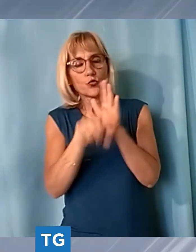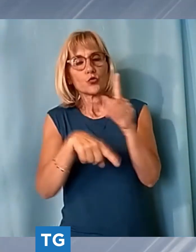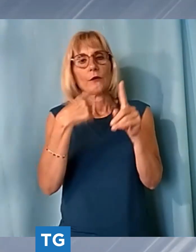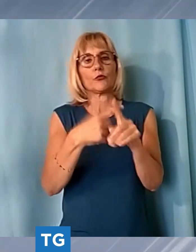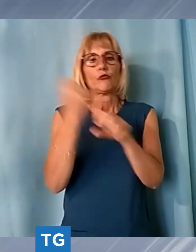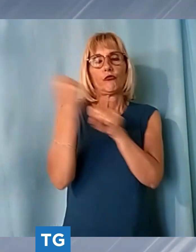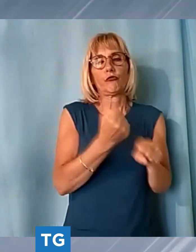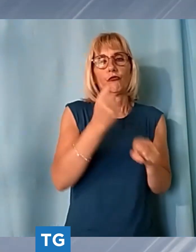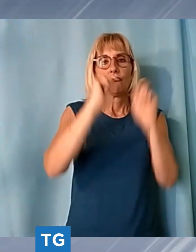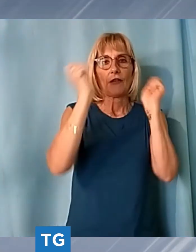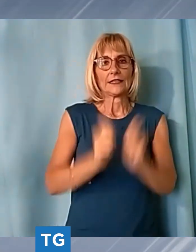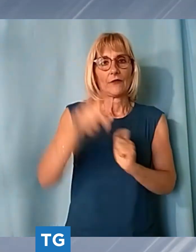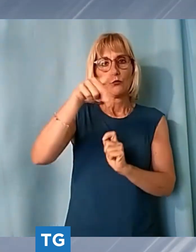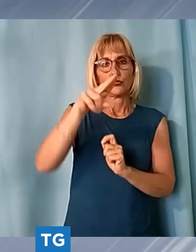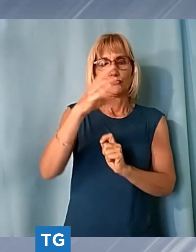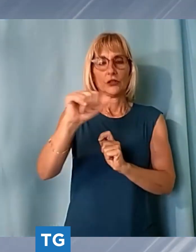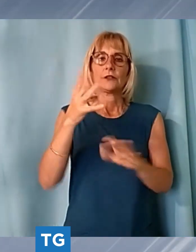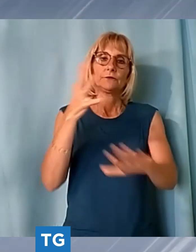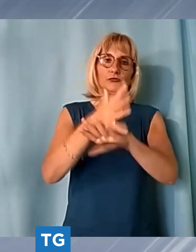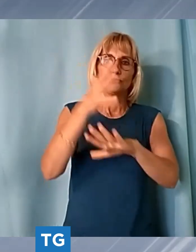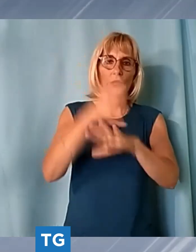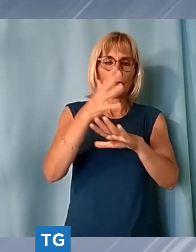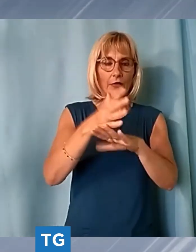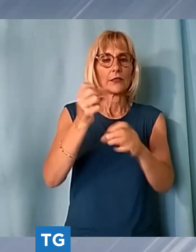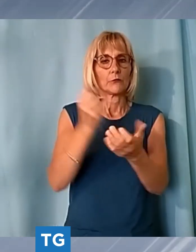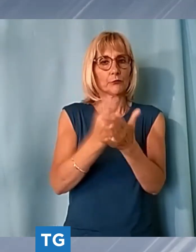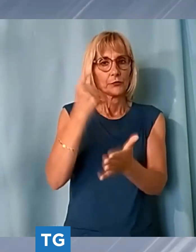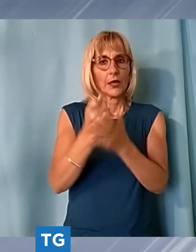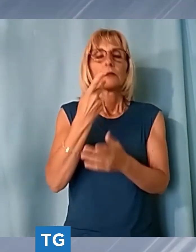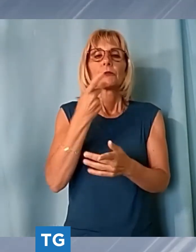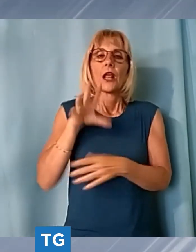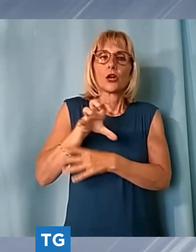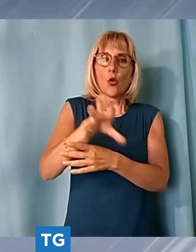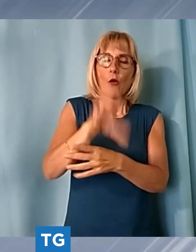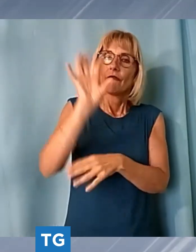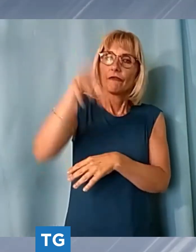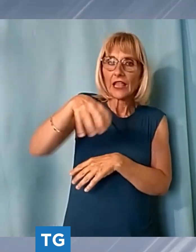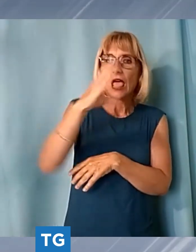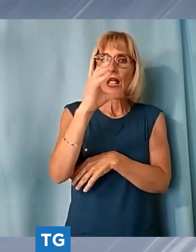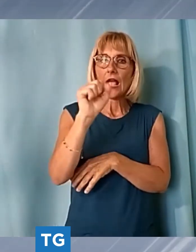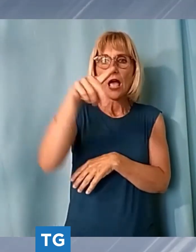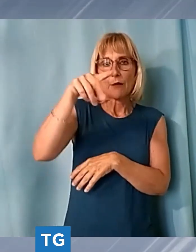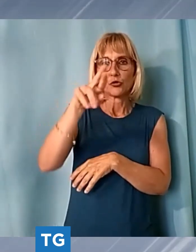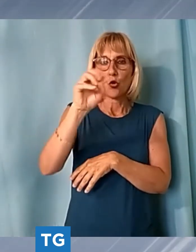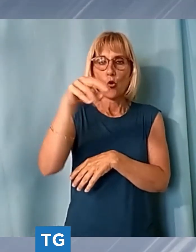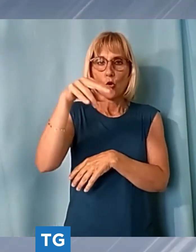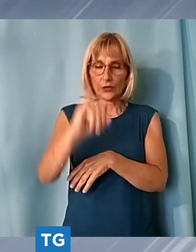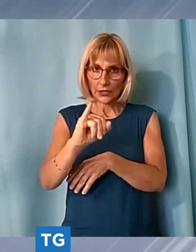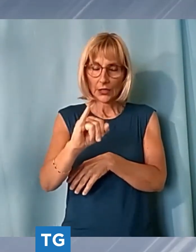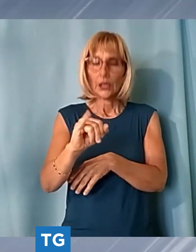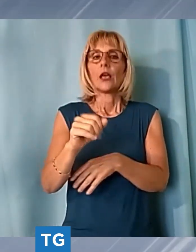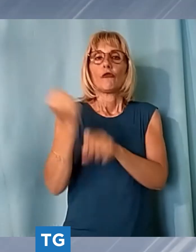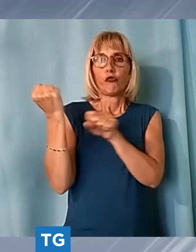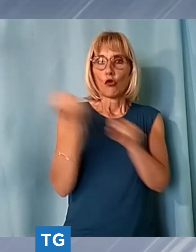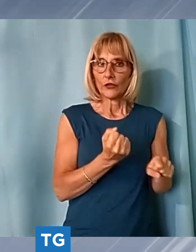annunciato importanti interventi per quanto riguarda il recupero di villa caproni l'immobile acquistato dalla fondazione nel 2005